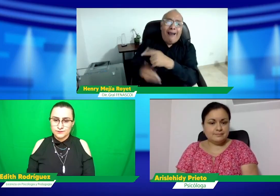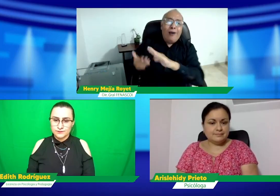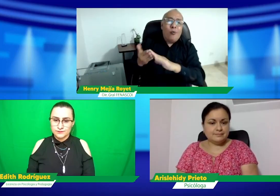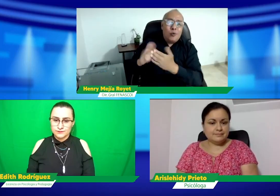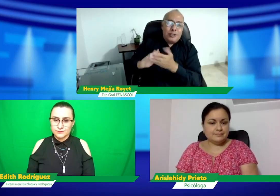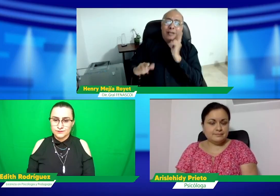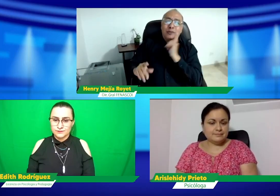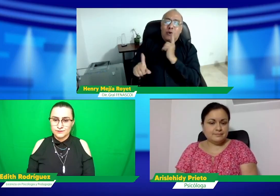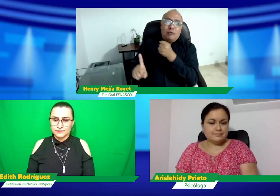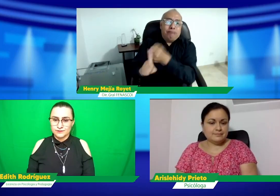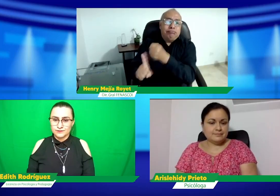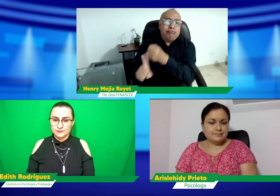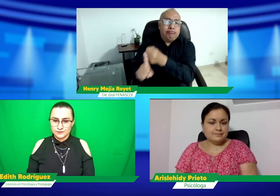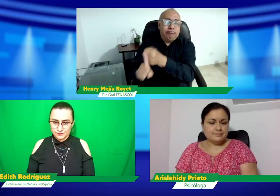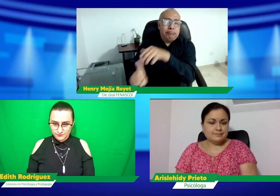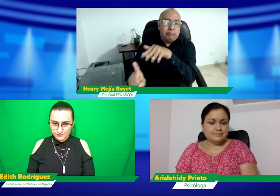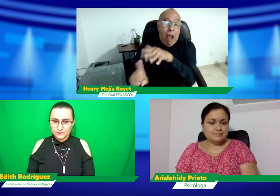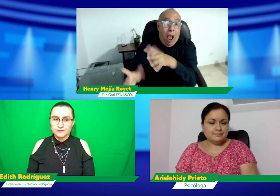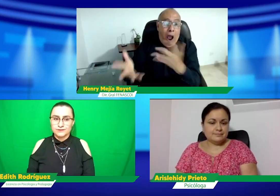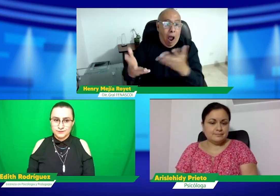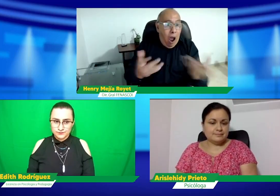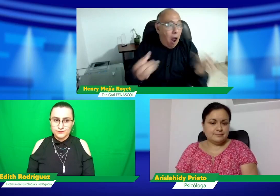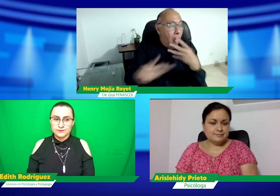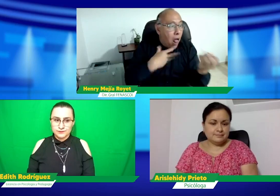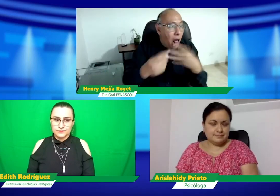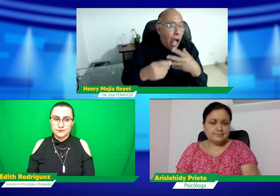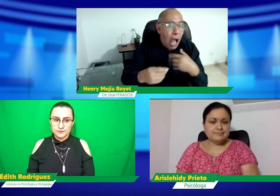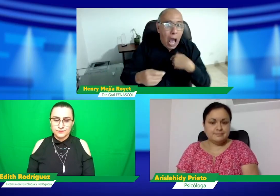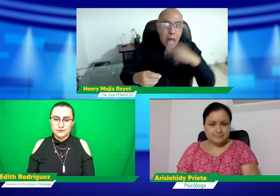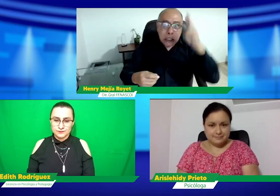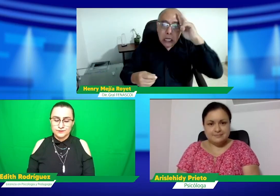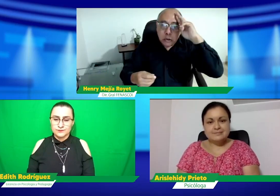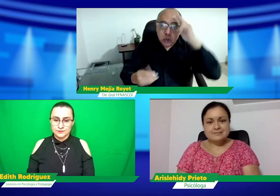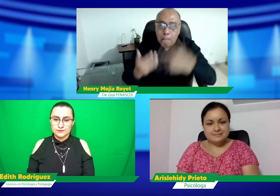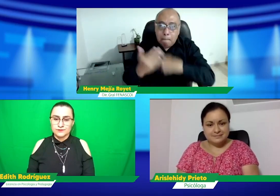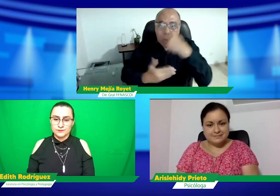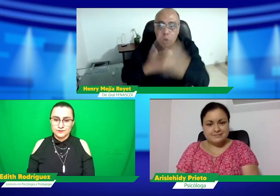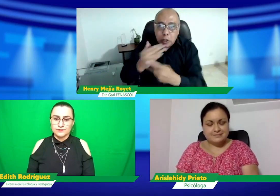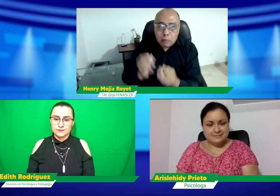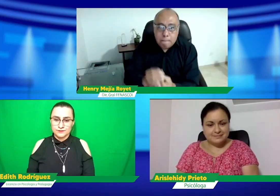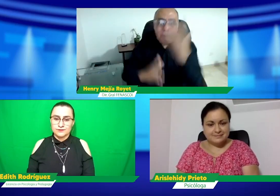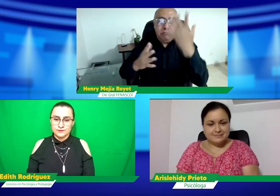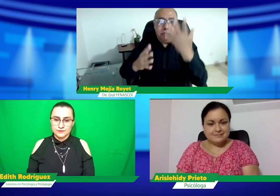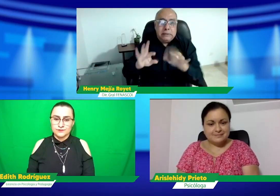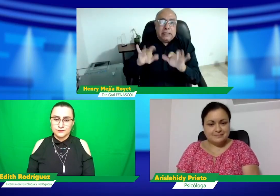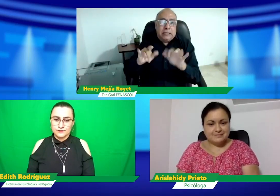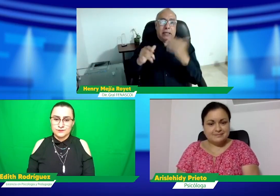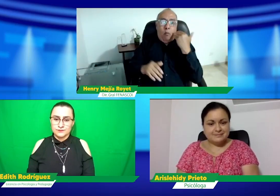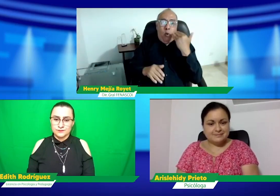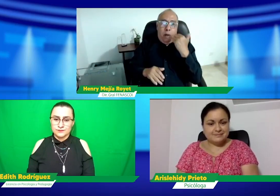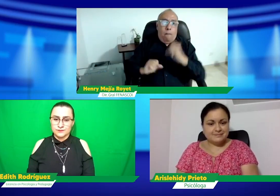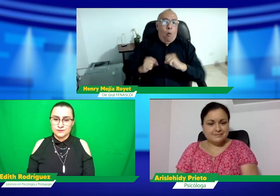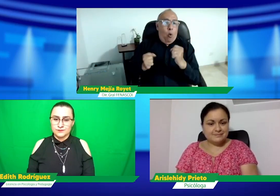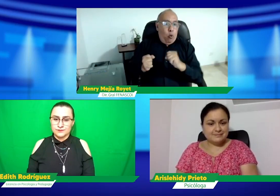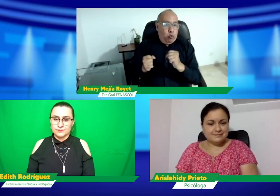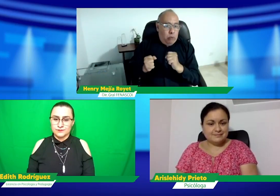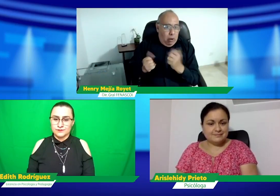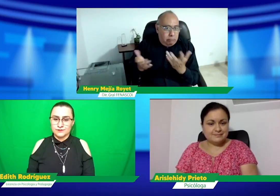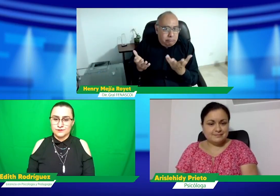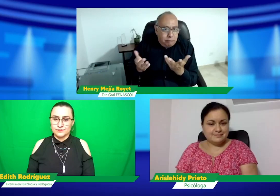incidencia y lograr que este tipo de proyectos se tengan, porque cuando una entidad crea esta clase de